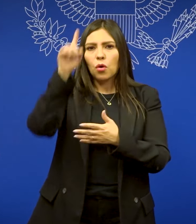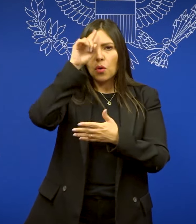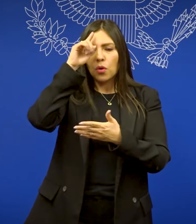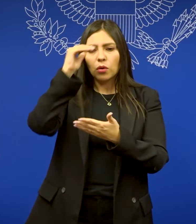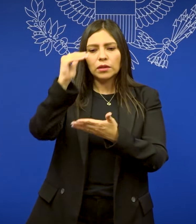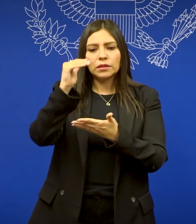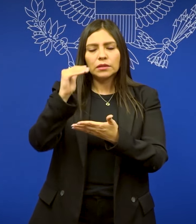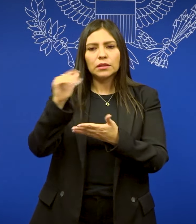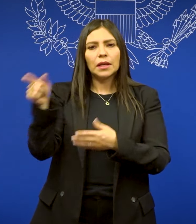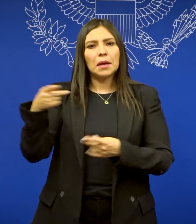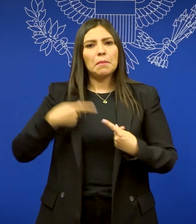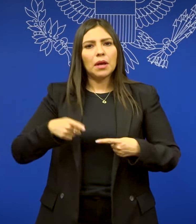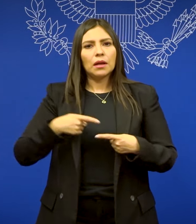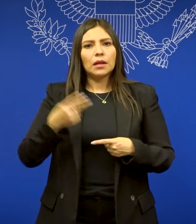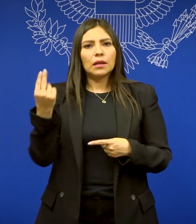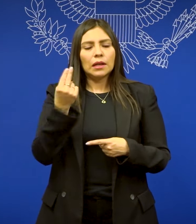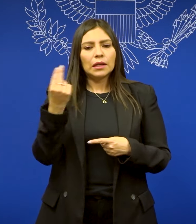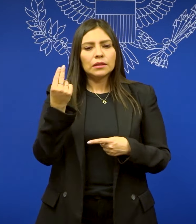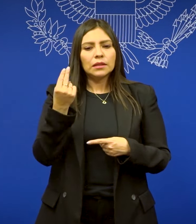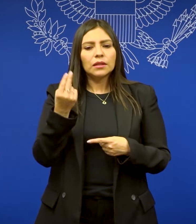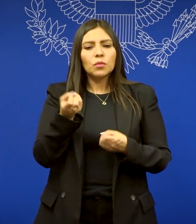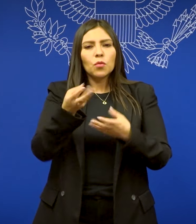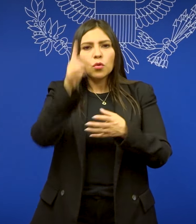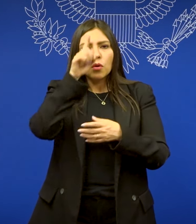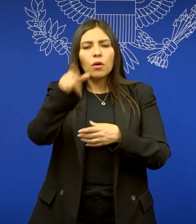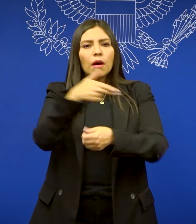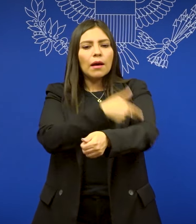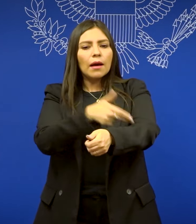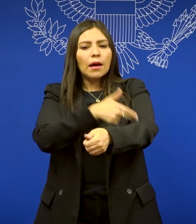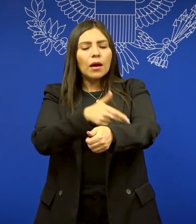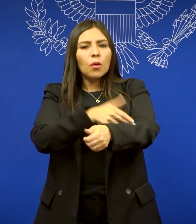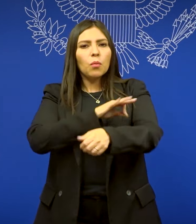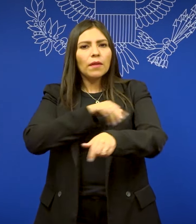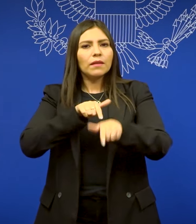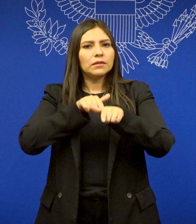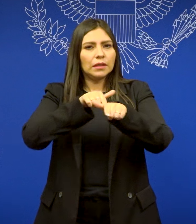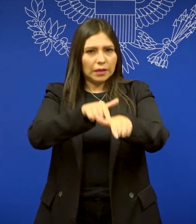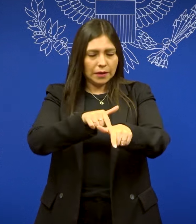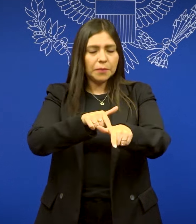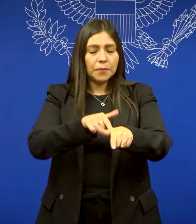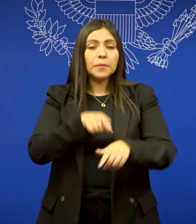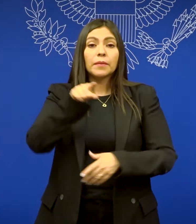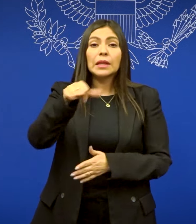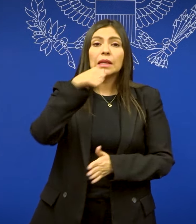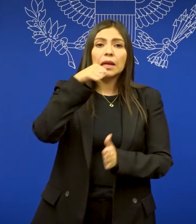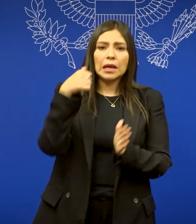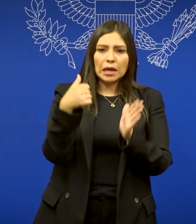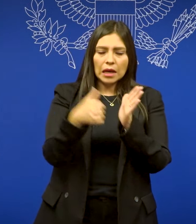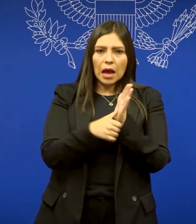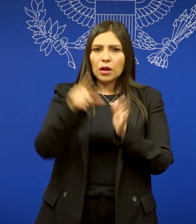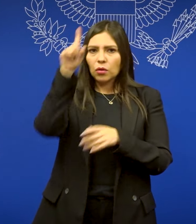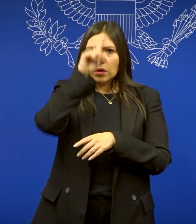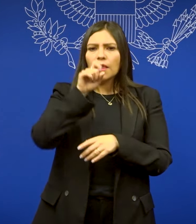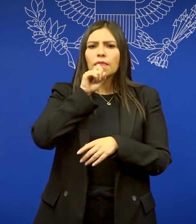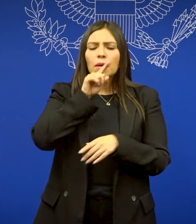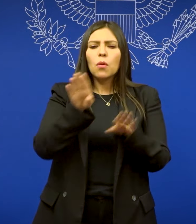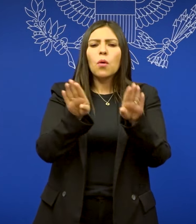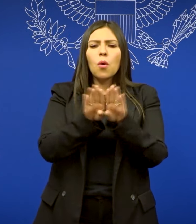acciones adicionales que debe realizar el solicitante para continuar el proceso. 9. carta también incluirá